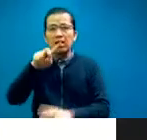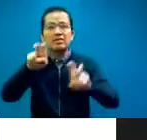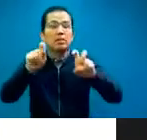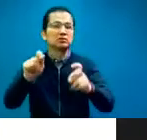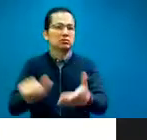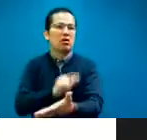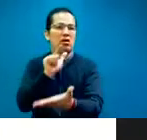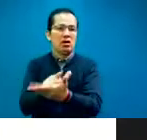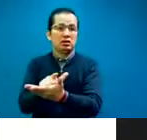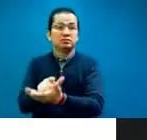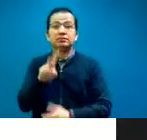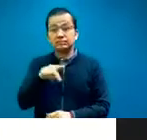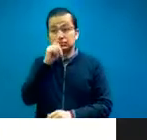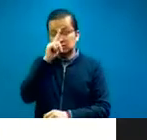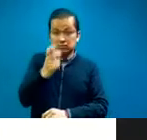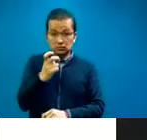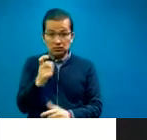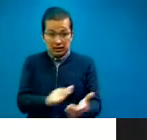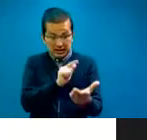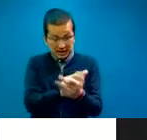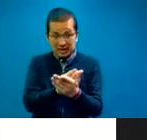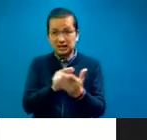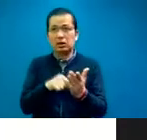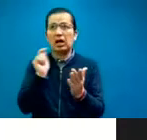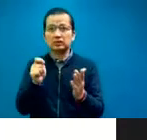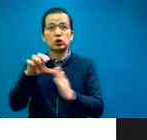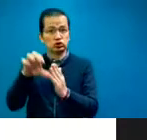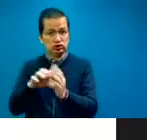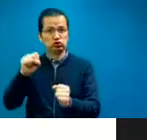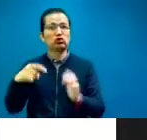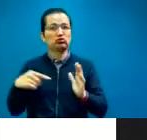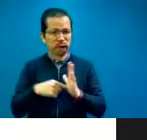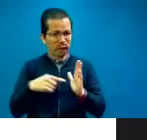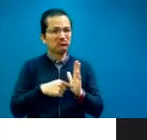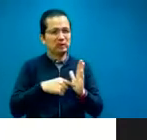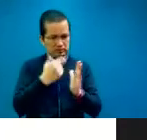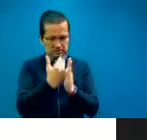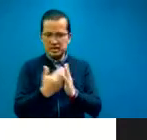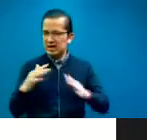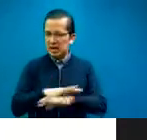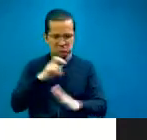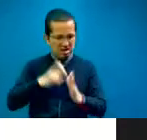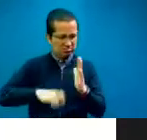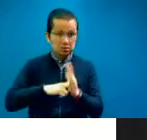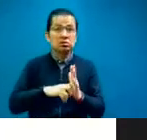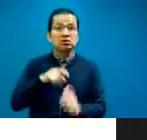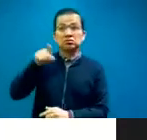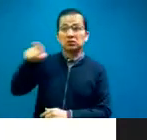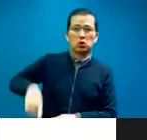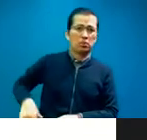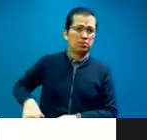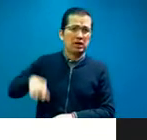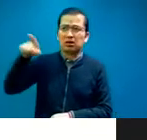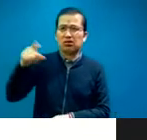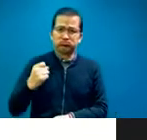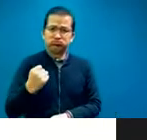casi constitucional, bueno, de hecho sí es constitucional, y contra las más altas autoridades que están cometiendo actos, pues de mucho atropello.